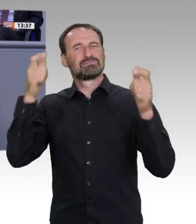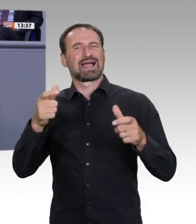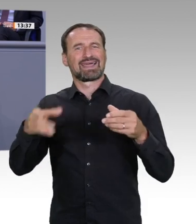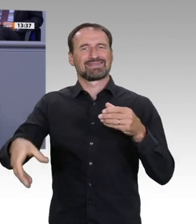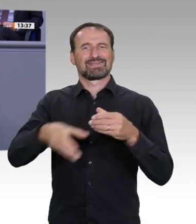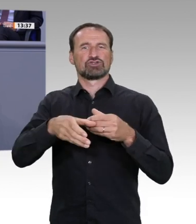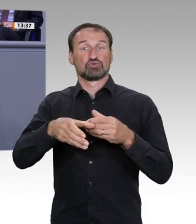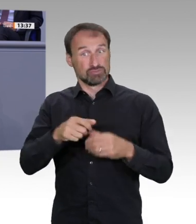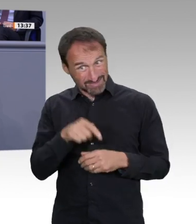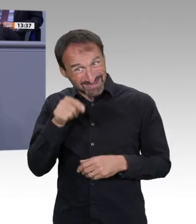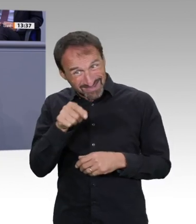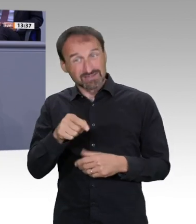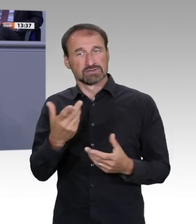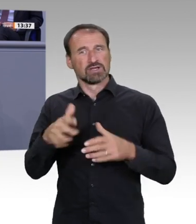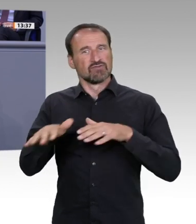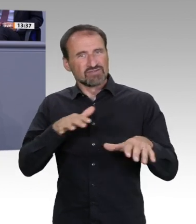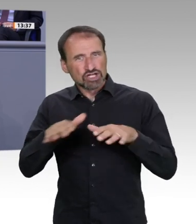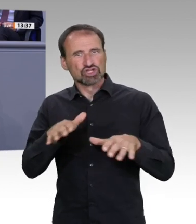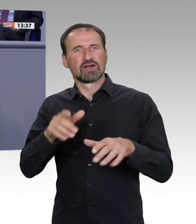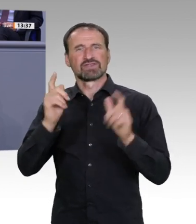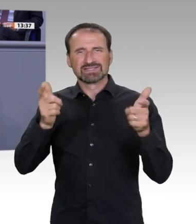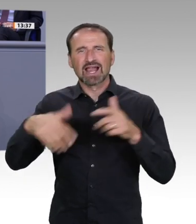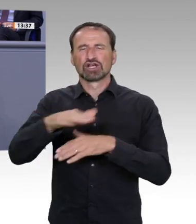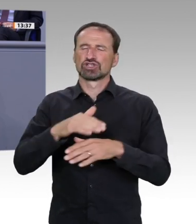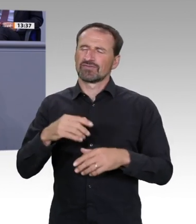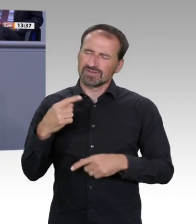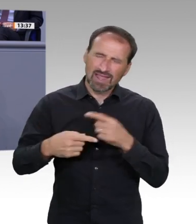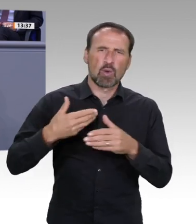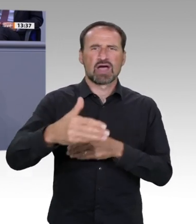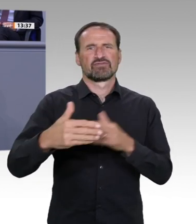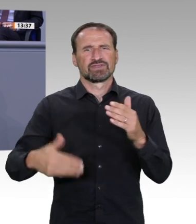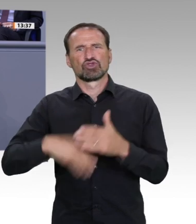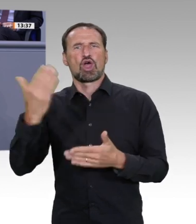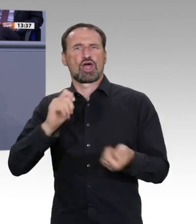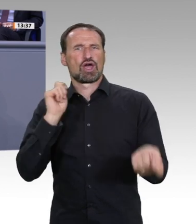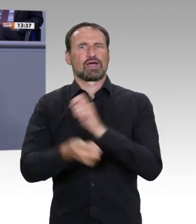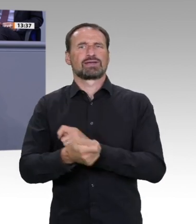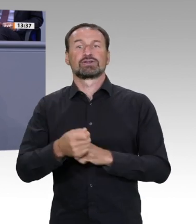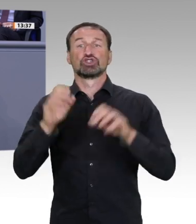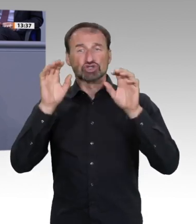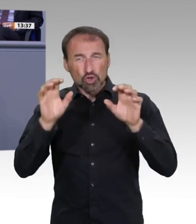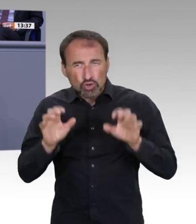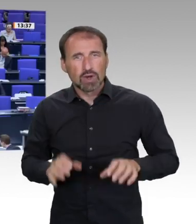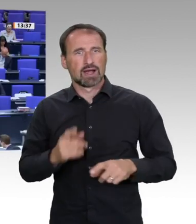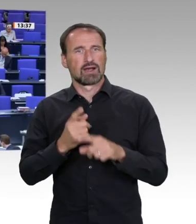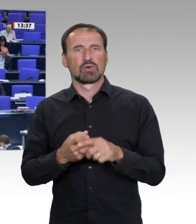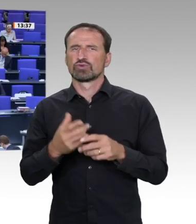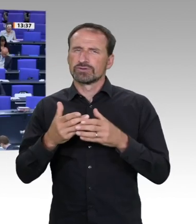Bildungsminister Europas in Osnabrück im Rahmen der deutschen Ratspräsidentschaft. Und meine Ministerin trägt im Rahmen der